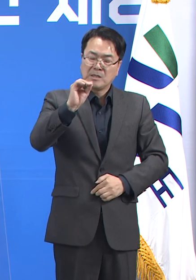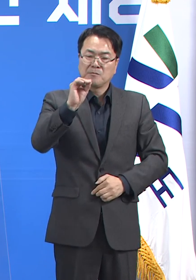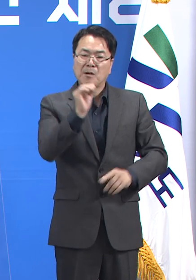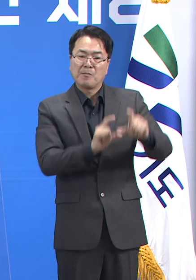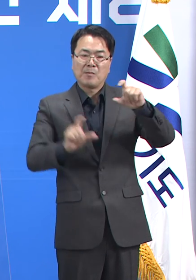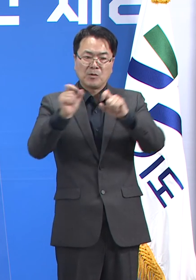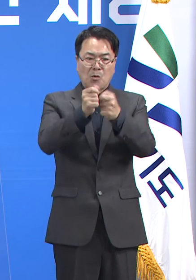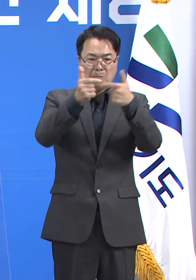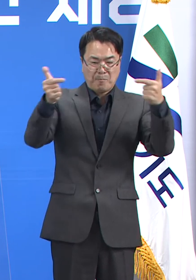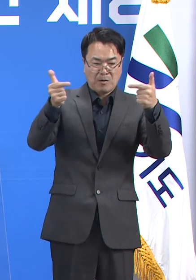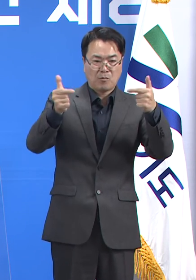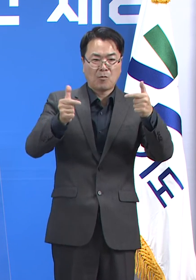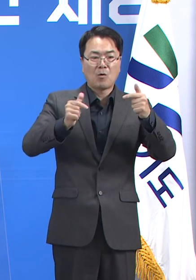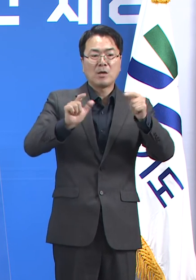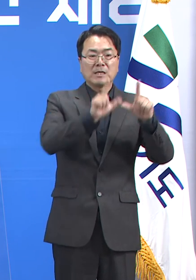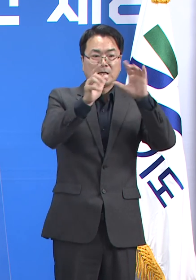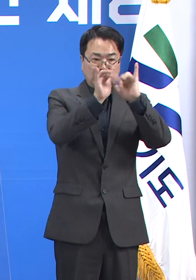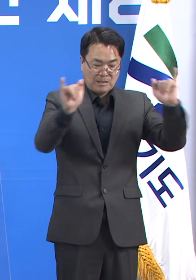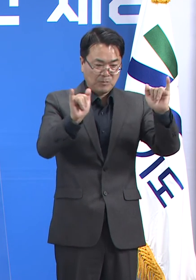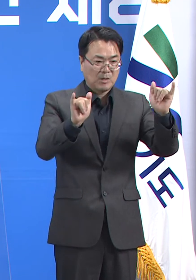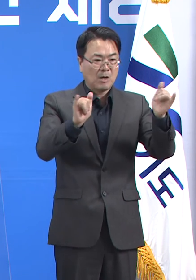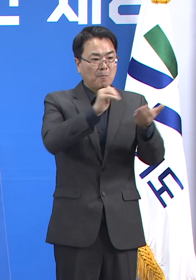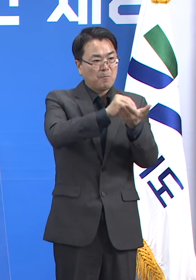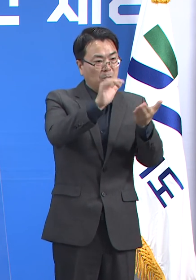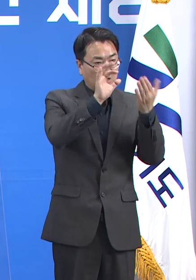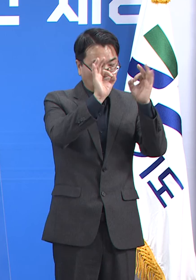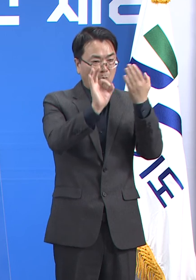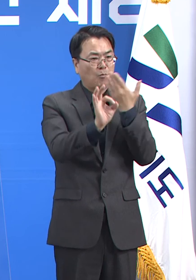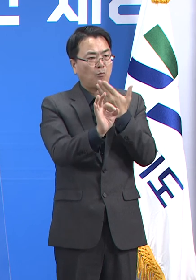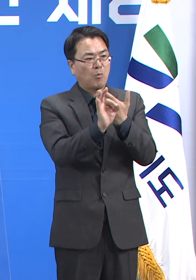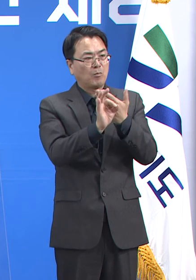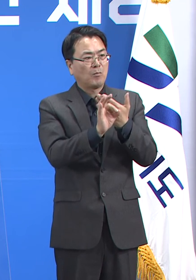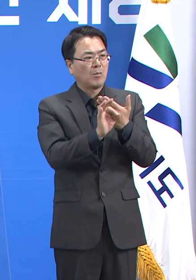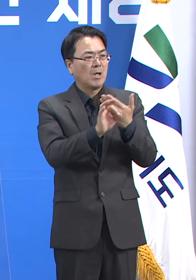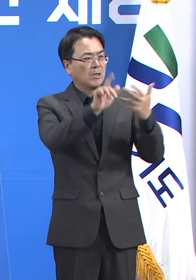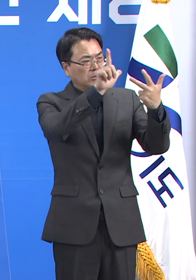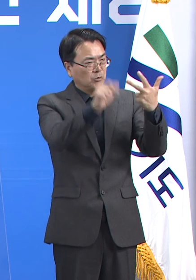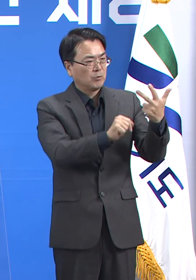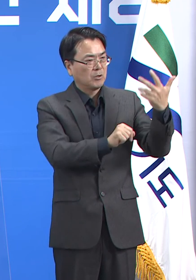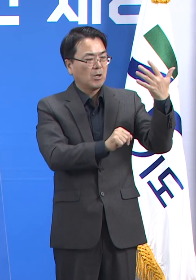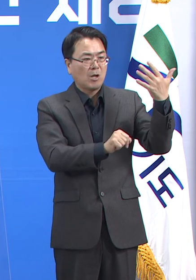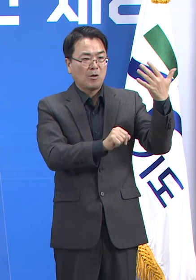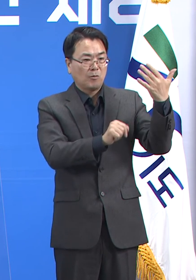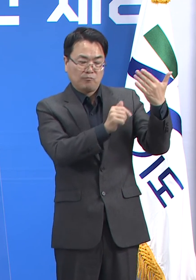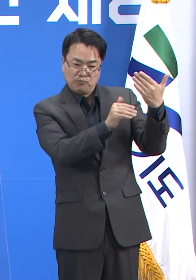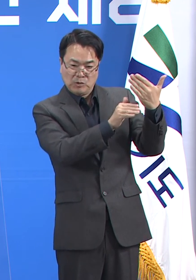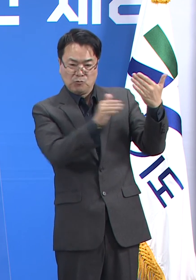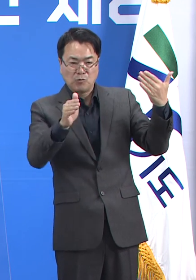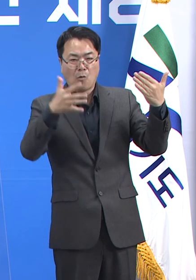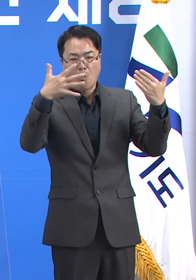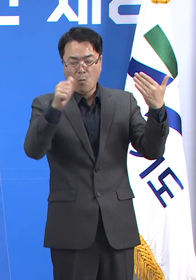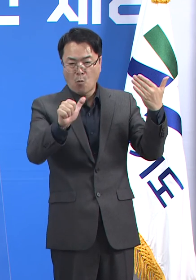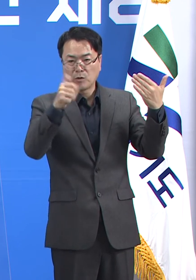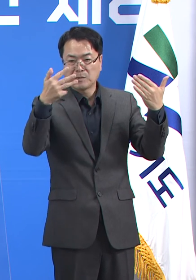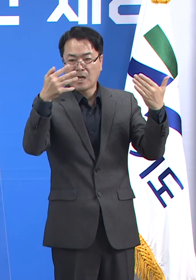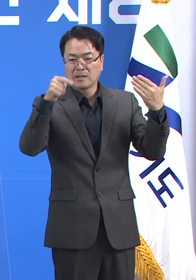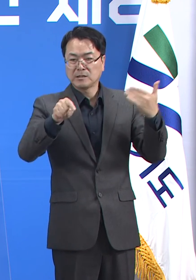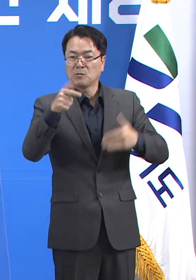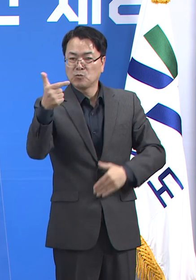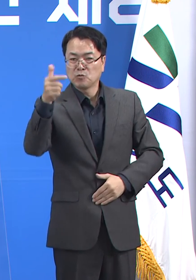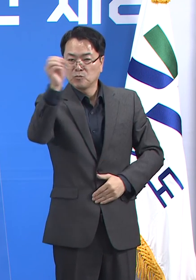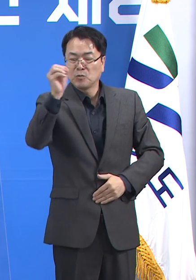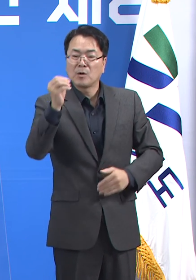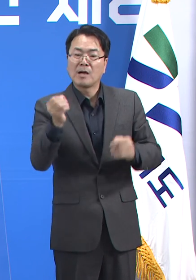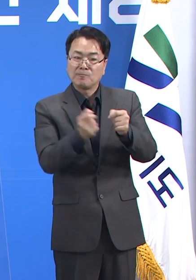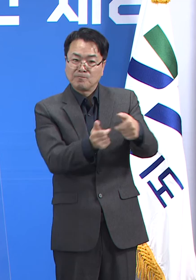인구 대비에서 보면 7월 1주차에 9.1% 이런 것이 54.6%가 증가한